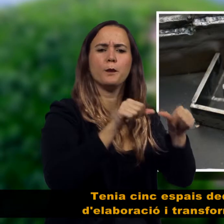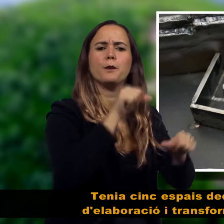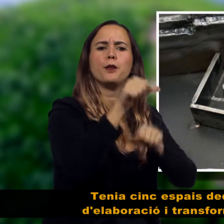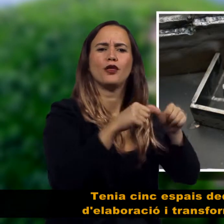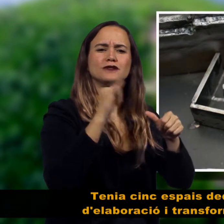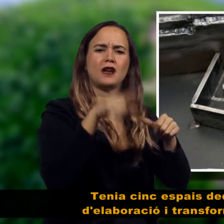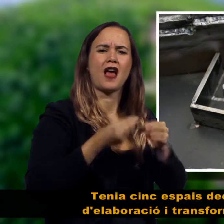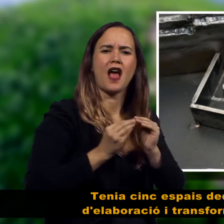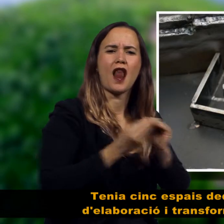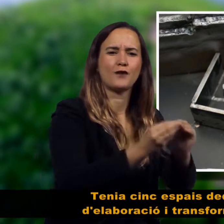bronza i ferro.